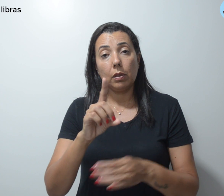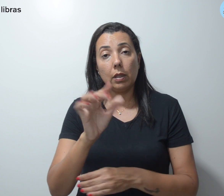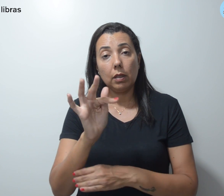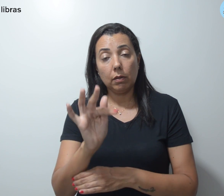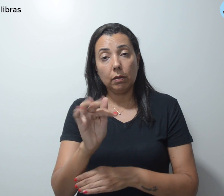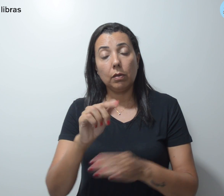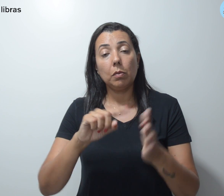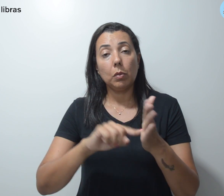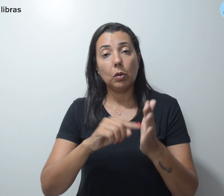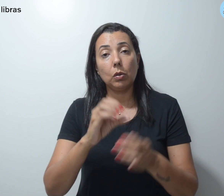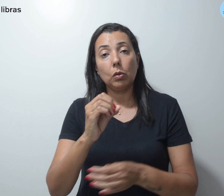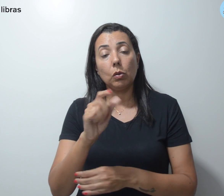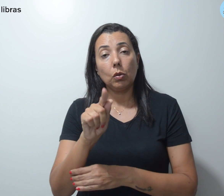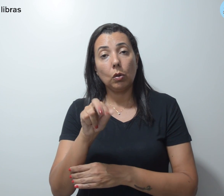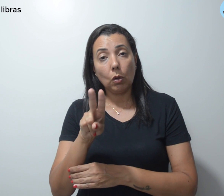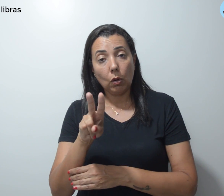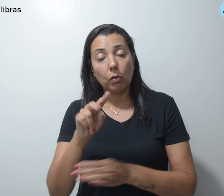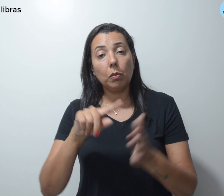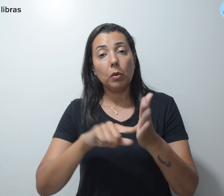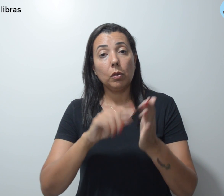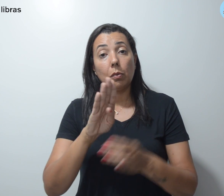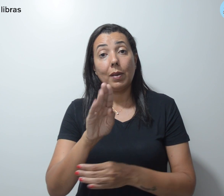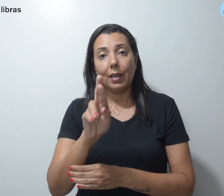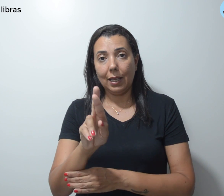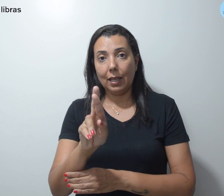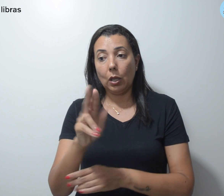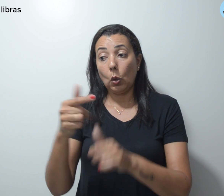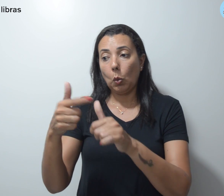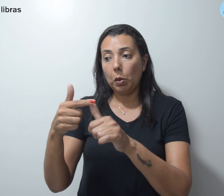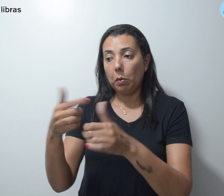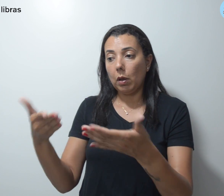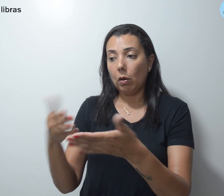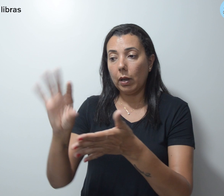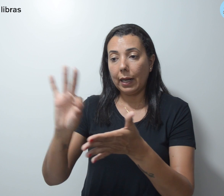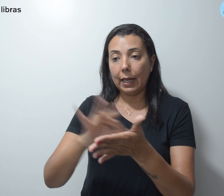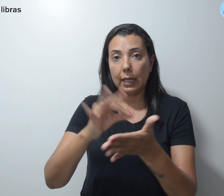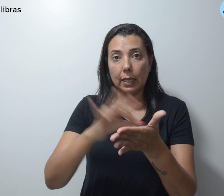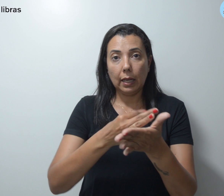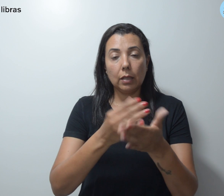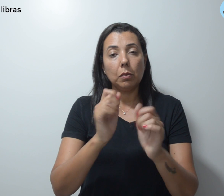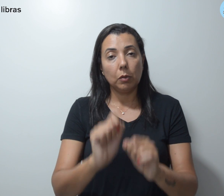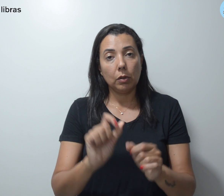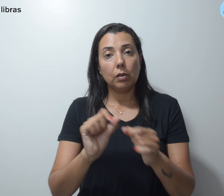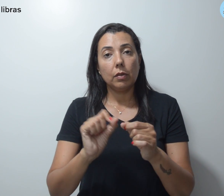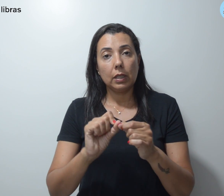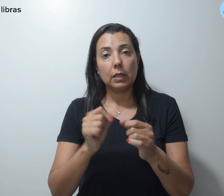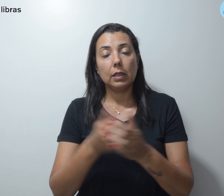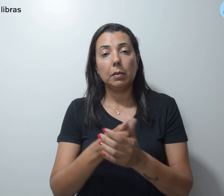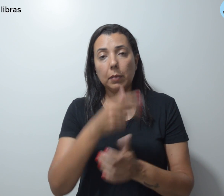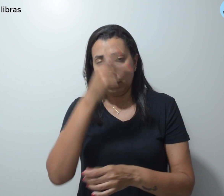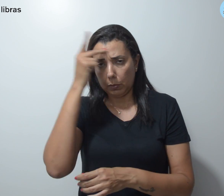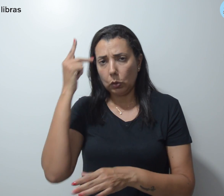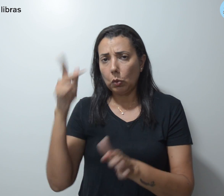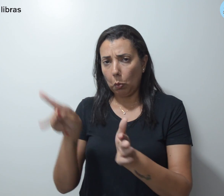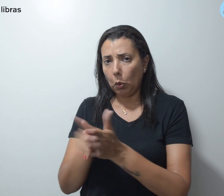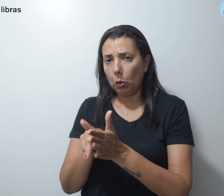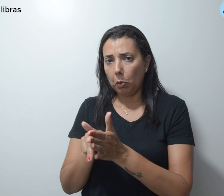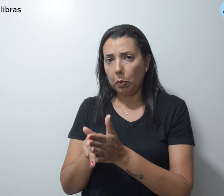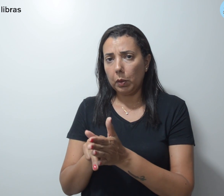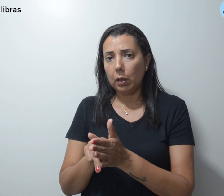.br. Esse primeiro passo poderá ser feito pelo credor, por procurador